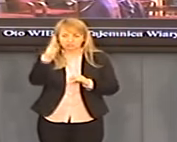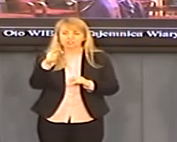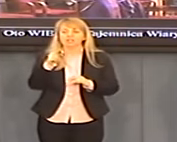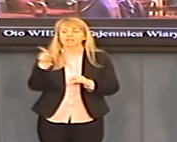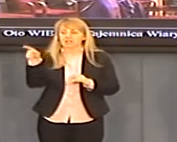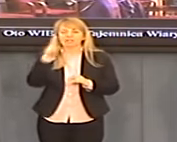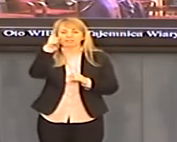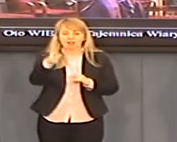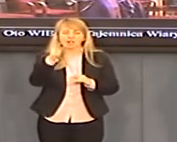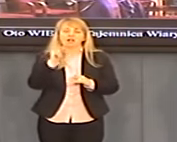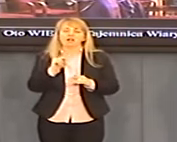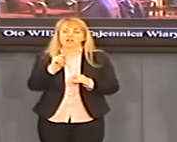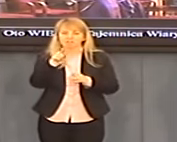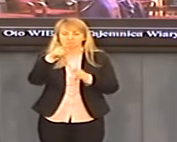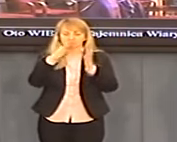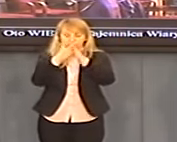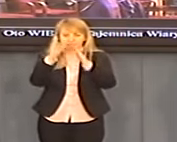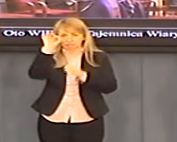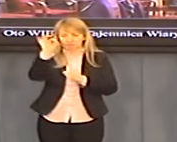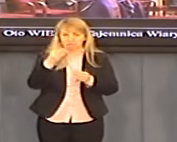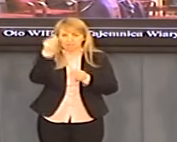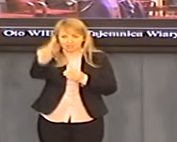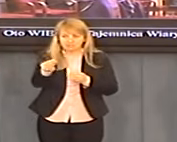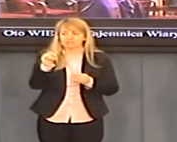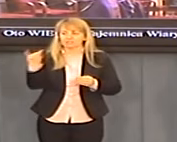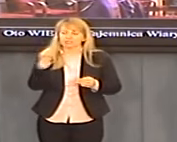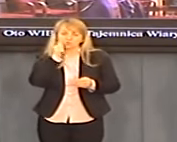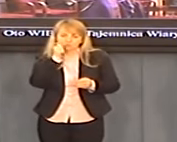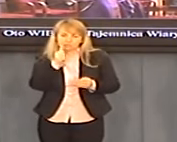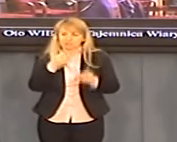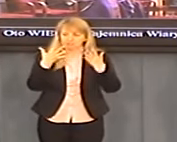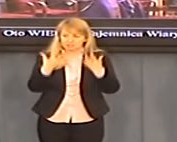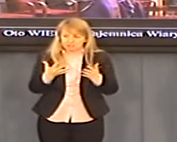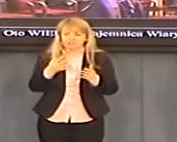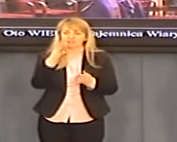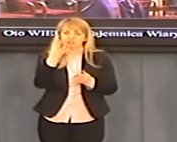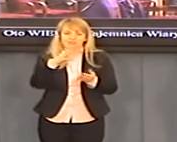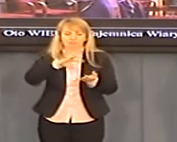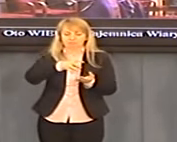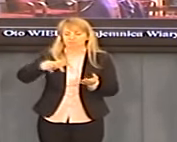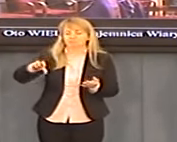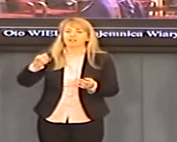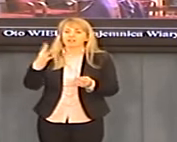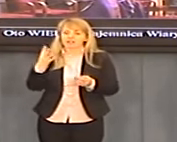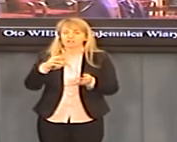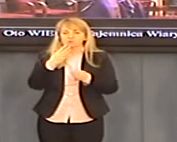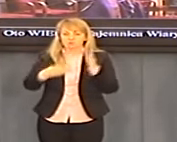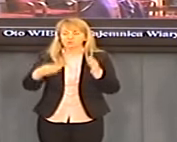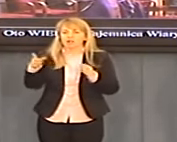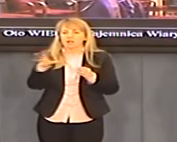Aktimela. Ja podam swój adres e-mailowy, jeżeli do mnie napiszę, mogę mu dostarczać.